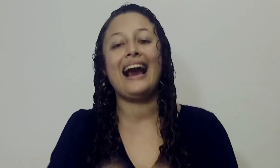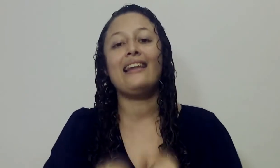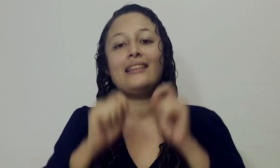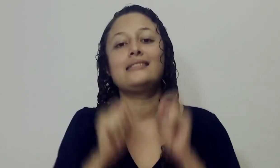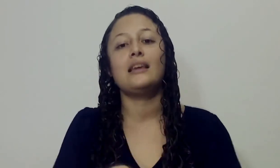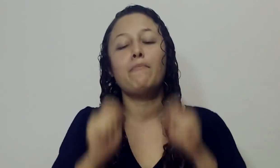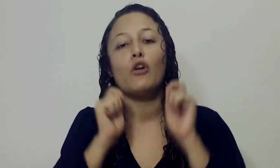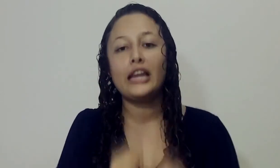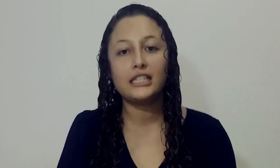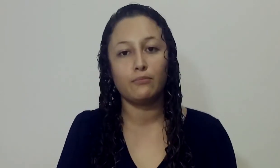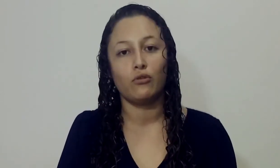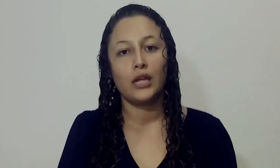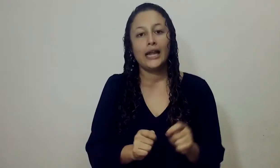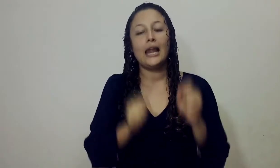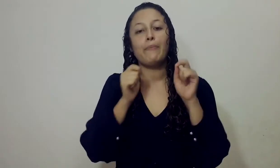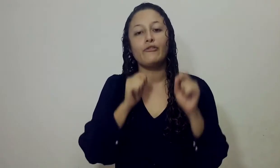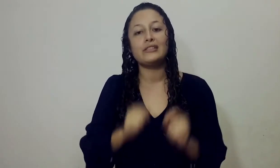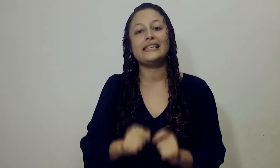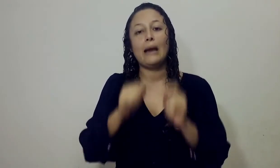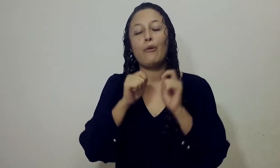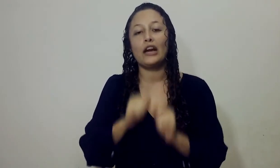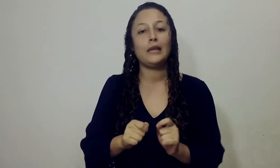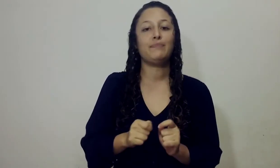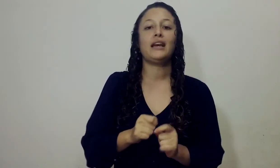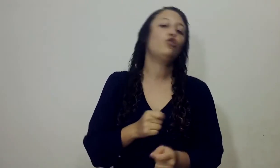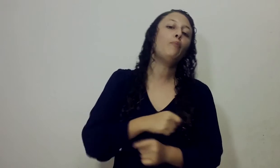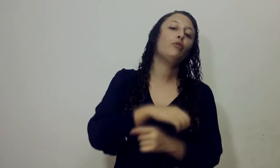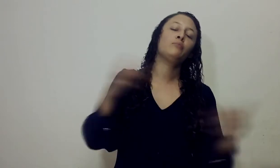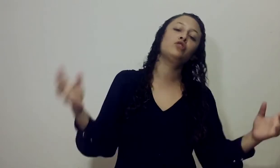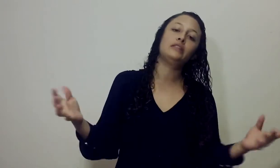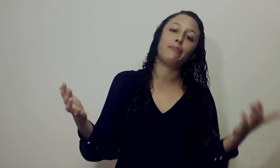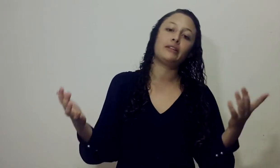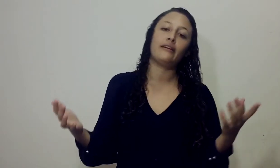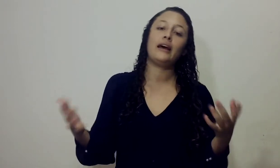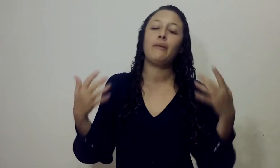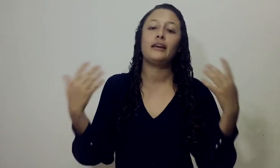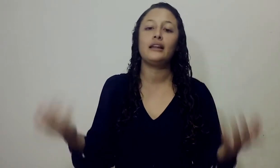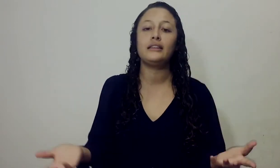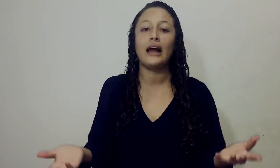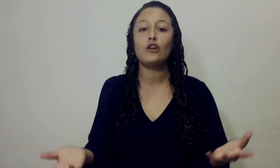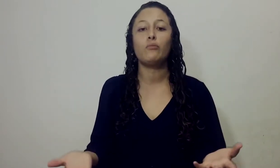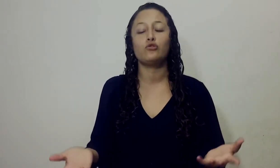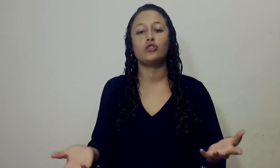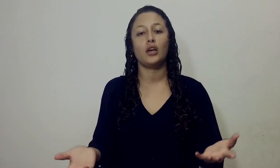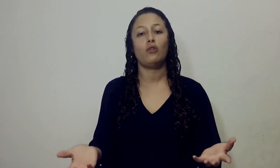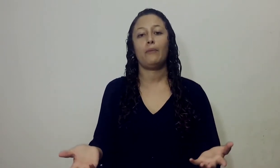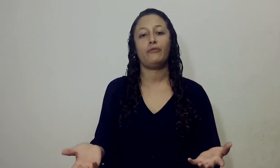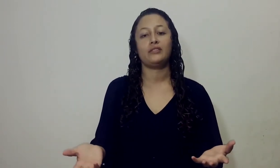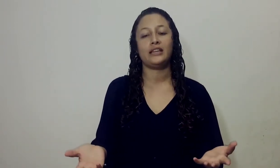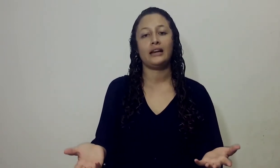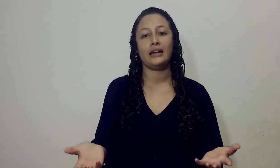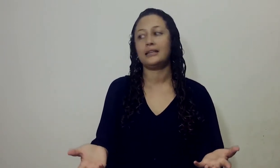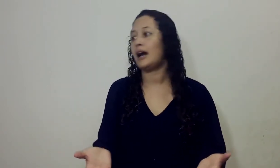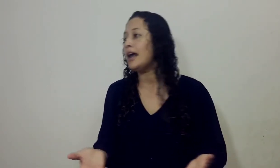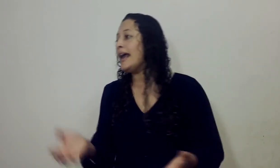cargada de simbolismo La profecía apocalíptica no podemos interpretarla de manera literal como sucede con la